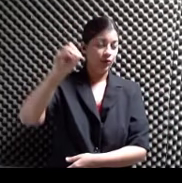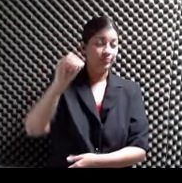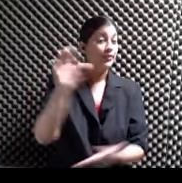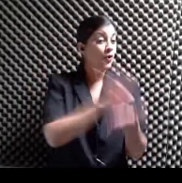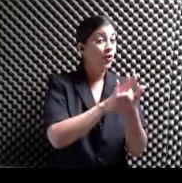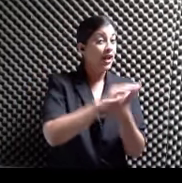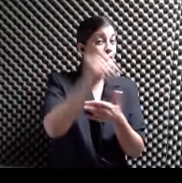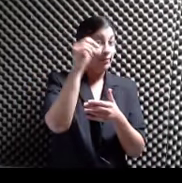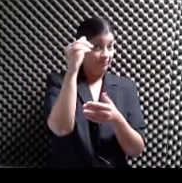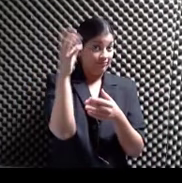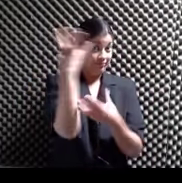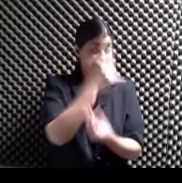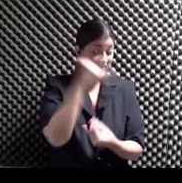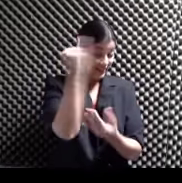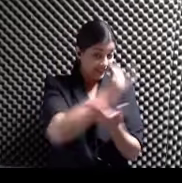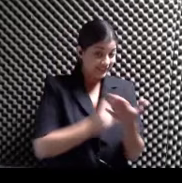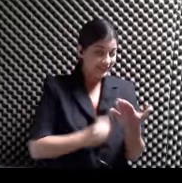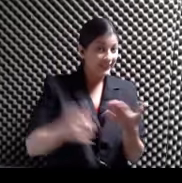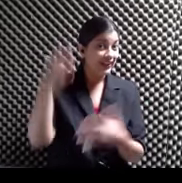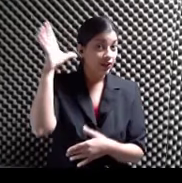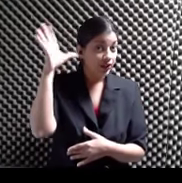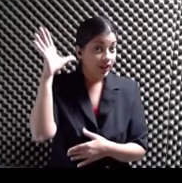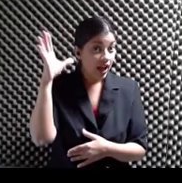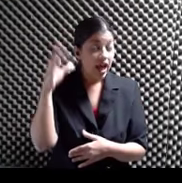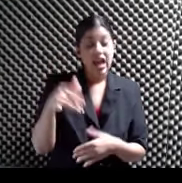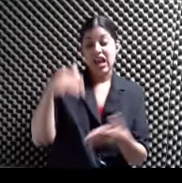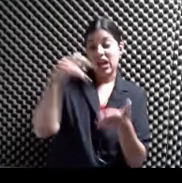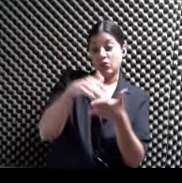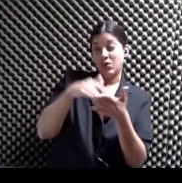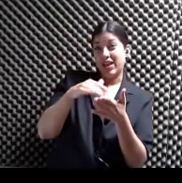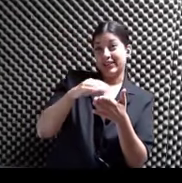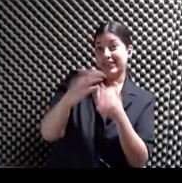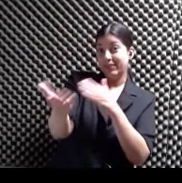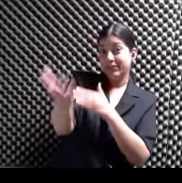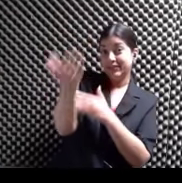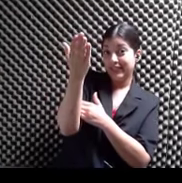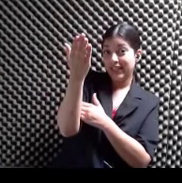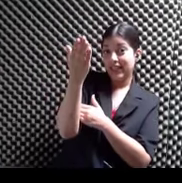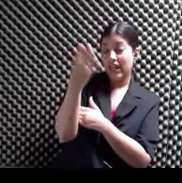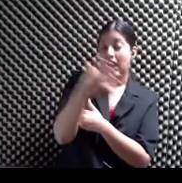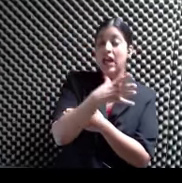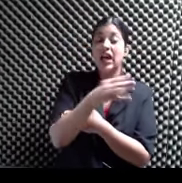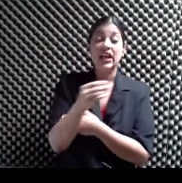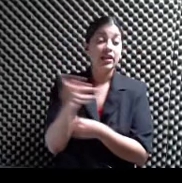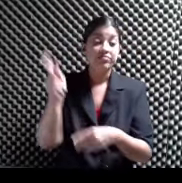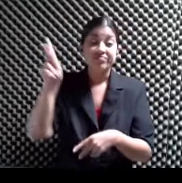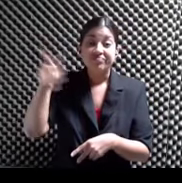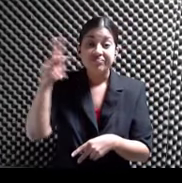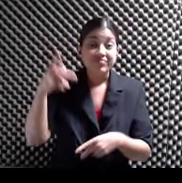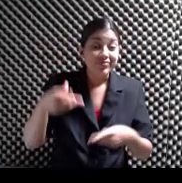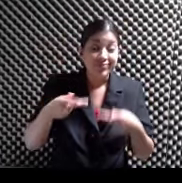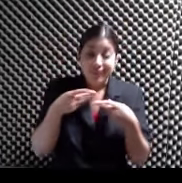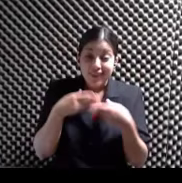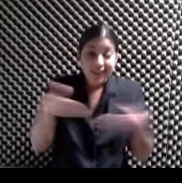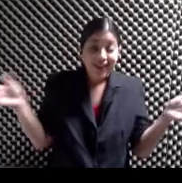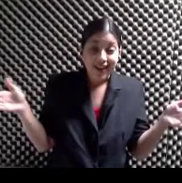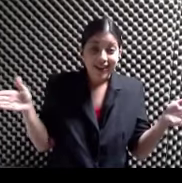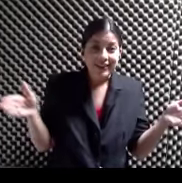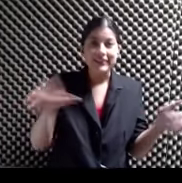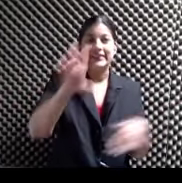de estudiantes A las 10 de la mañana Y función público general A las 7 y 30 de la noche Van a estar O mañana